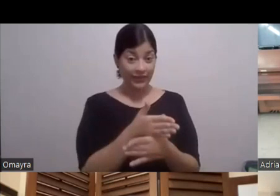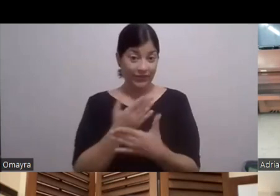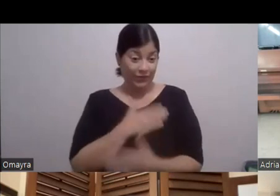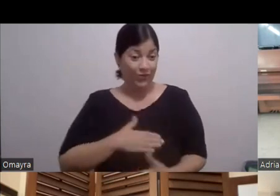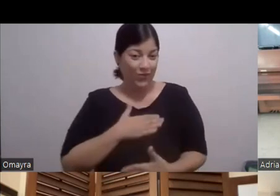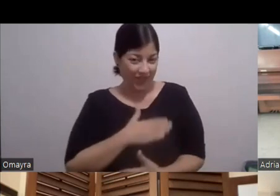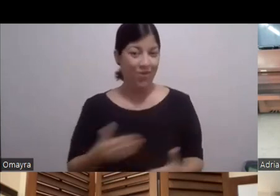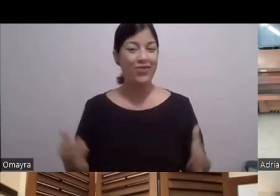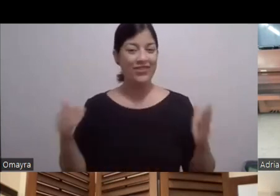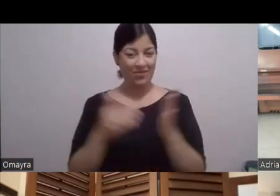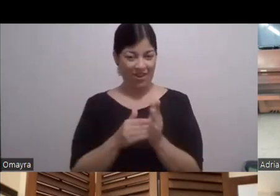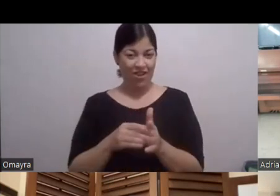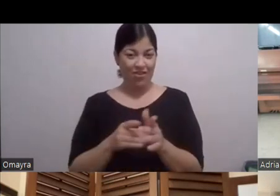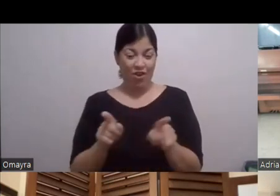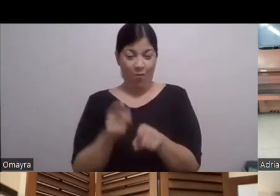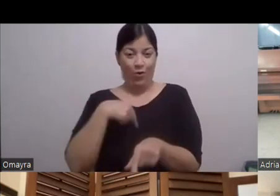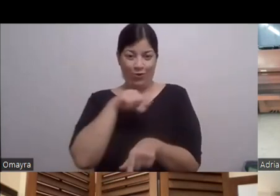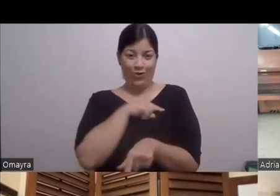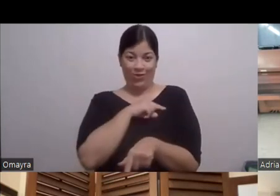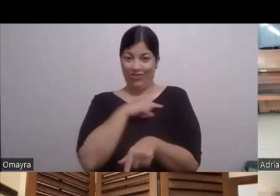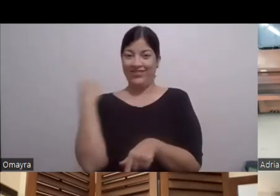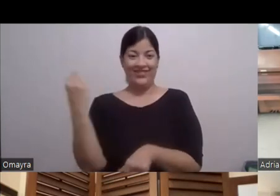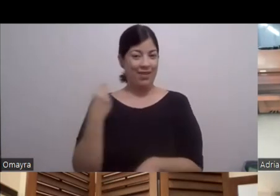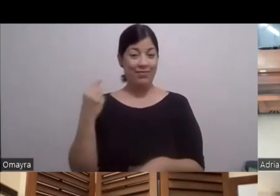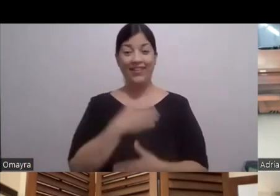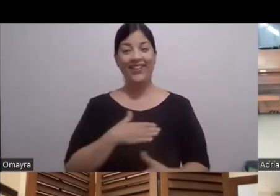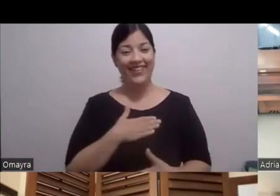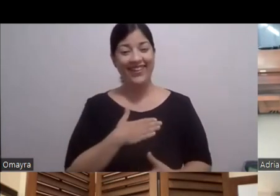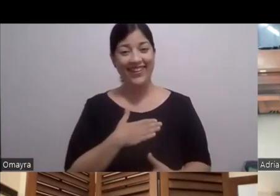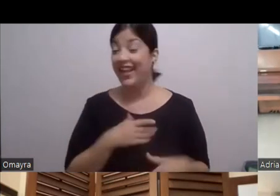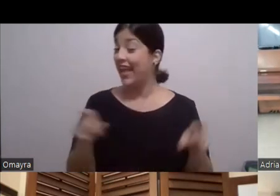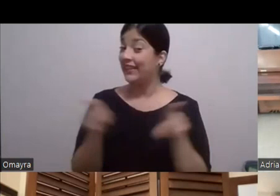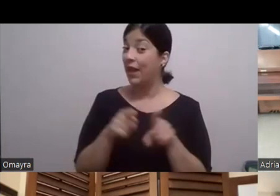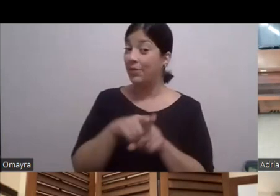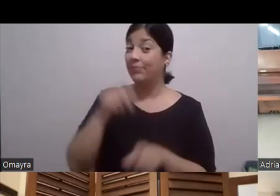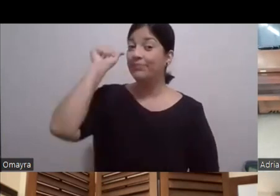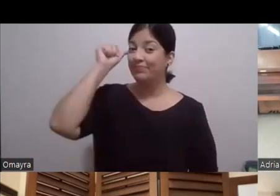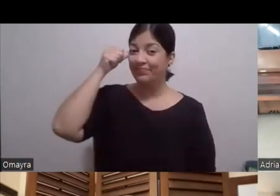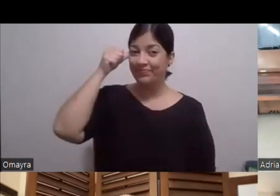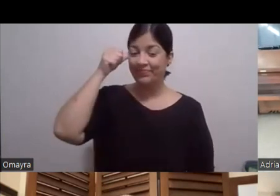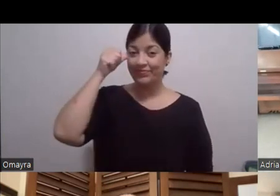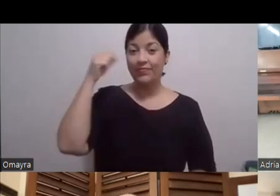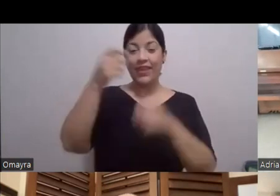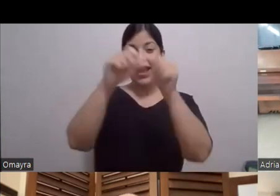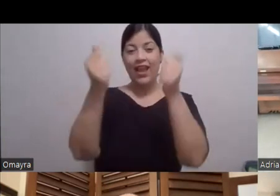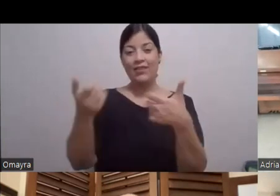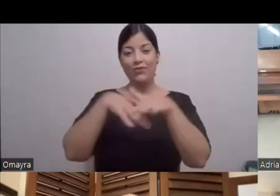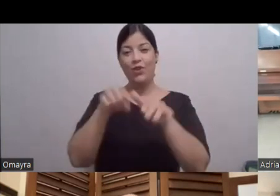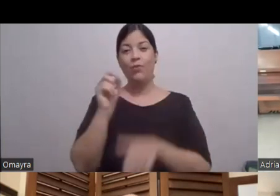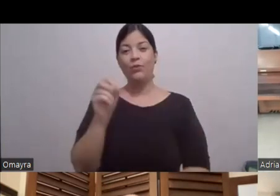Que lo vivimos Todo el tiempo También recuerde Que están En Artefusión Punto Org También está